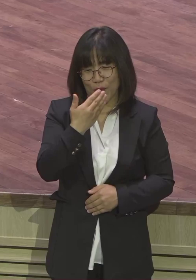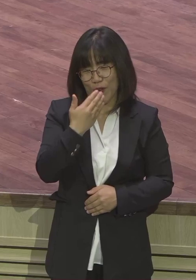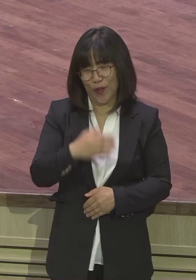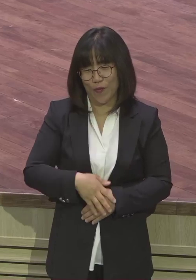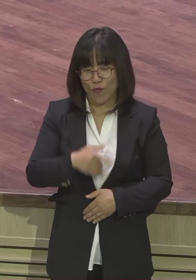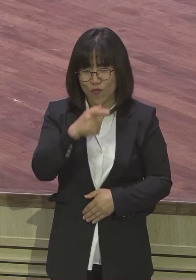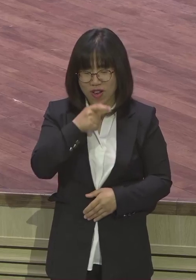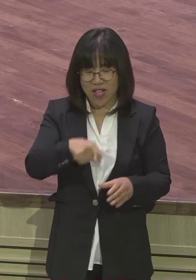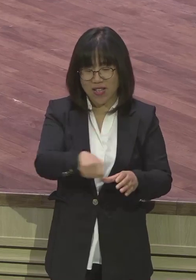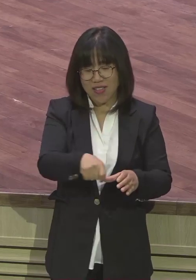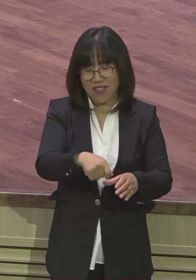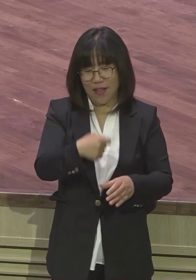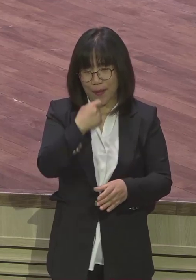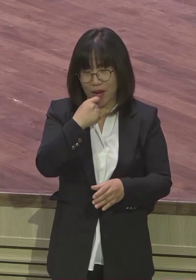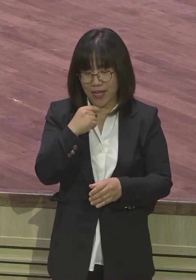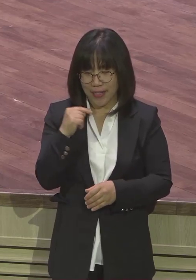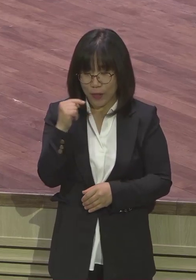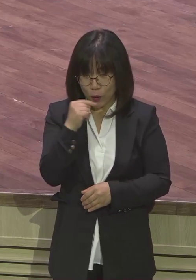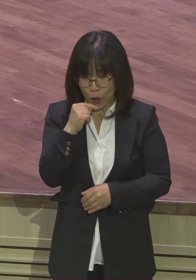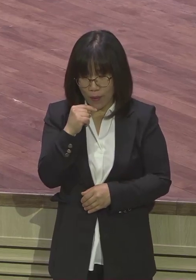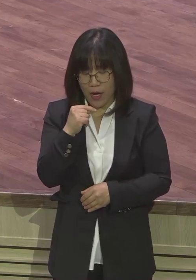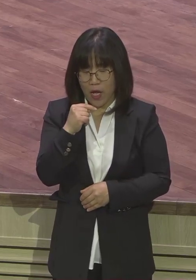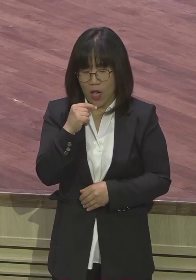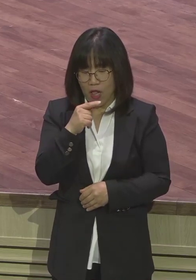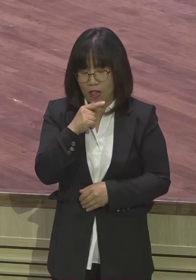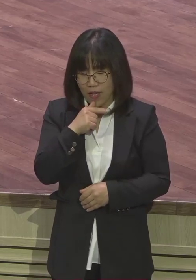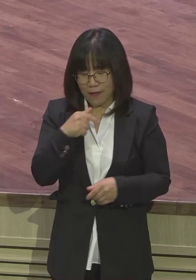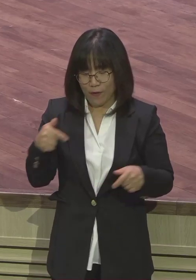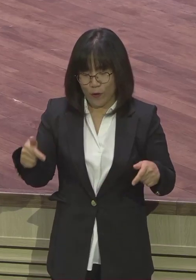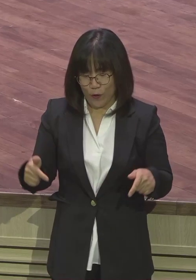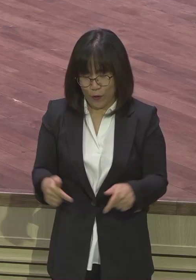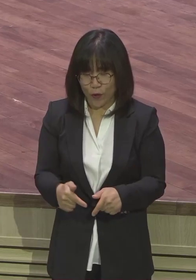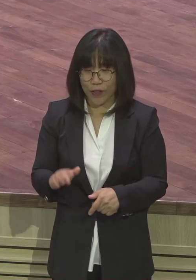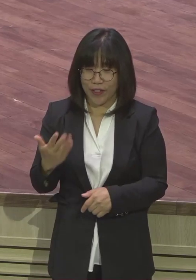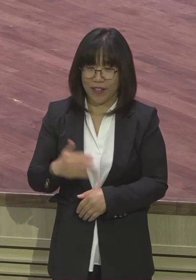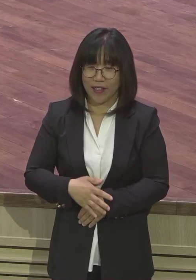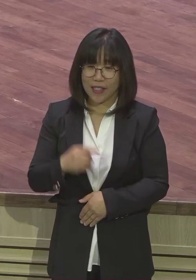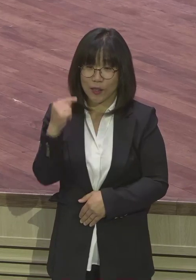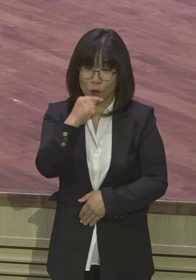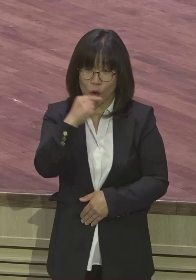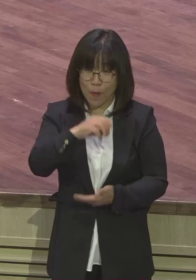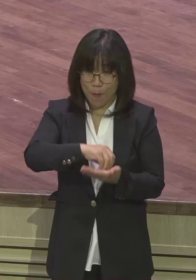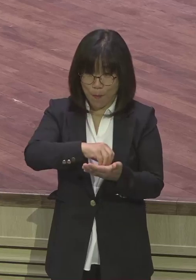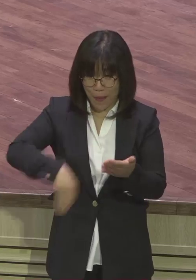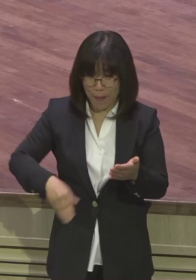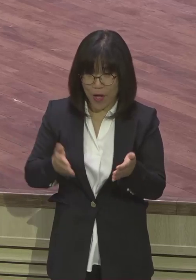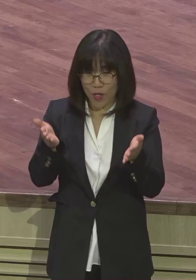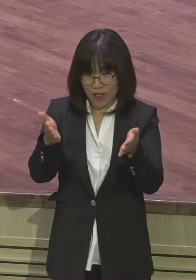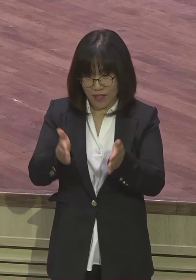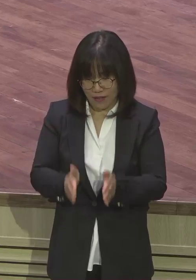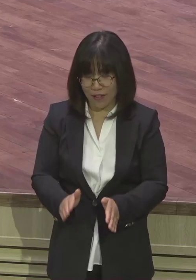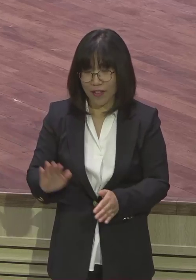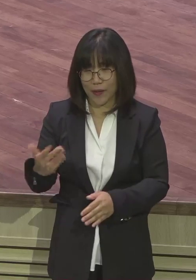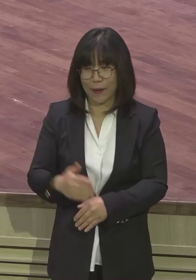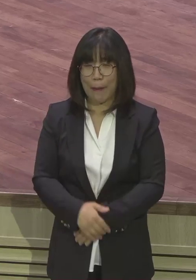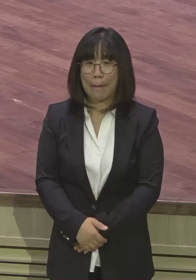그러면 소금을 안 먹으면 체중이 더 줄어요. 그러면서 이 소금을 안 먹으면 진짜 엄청 먹으면 좋아요.